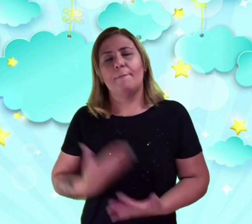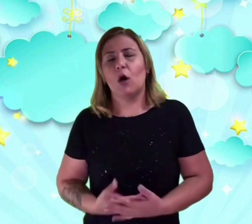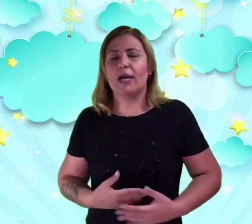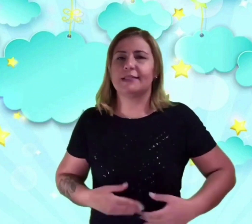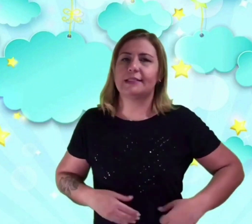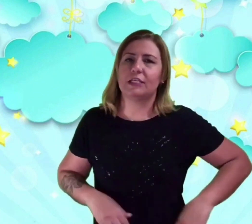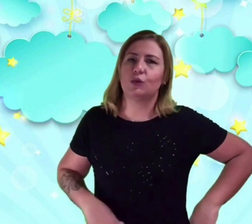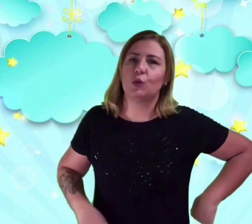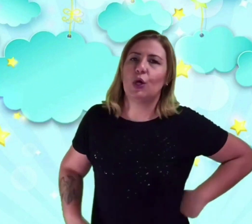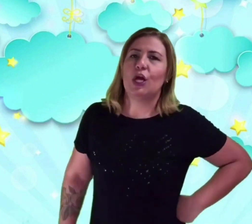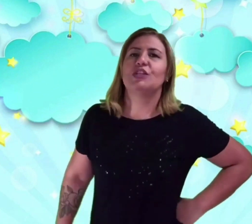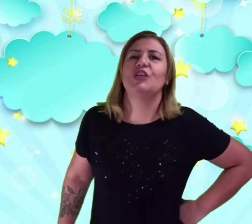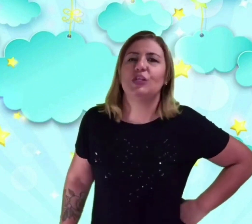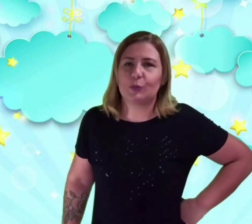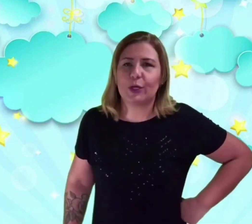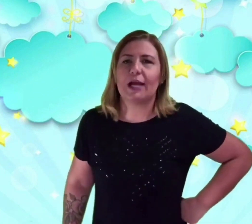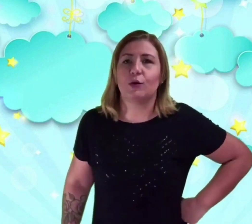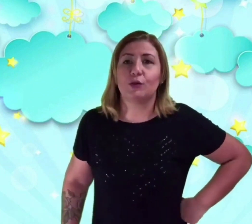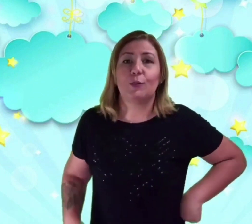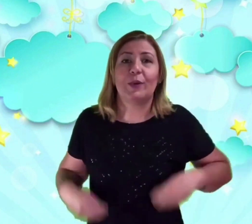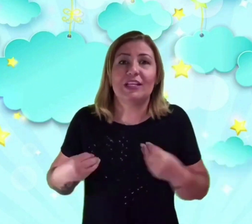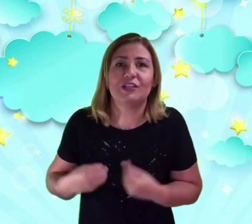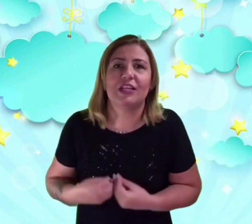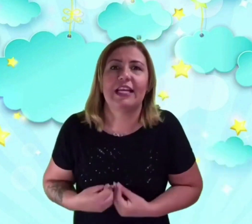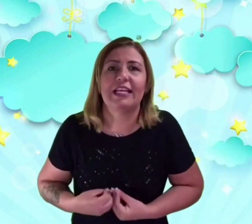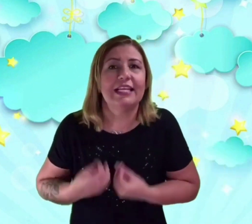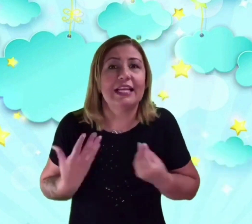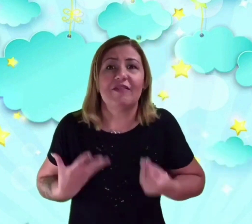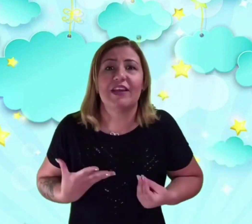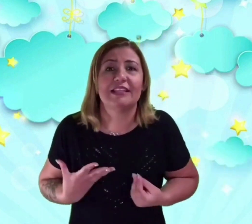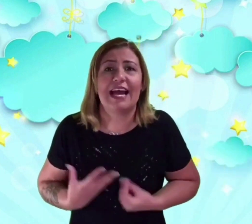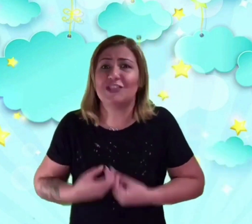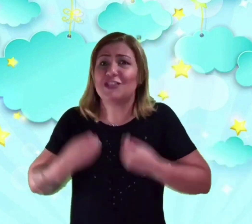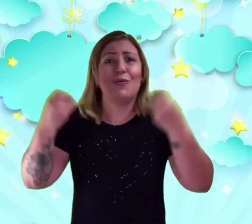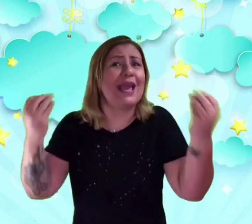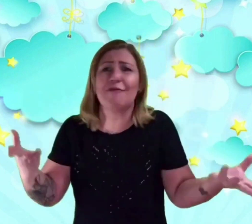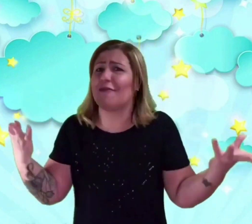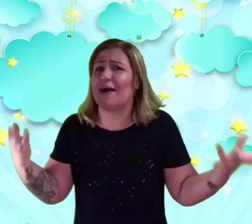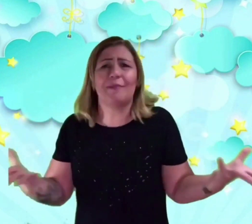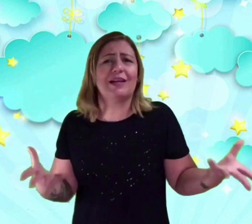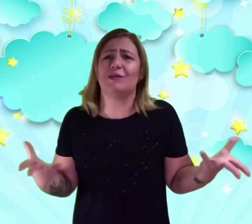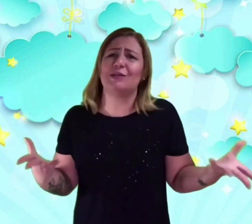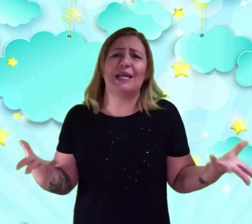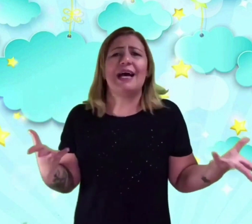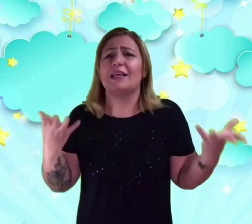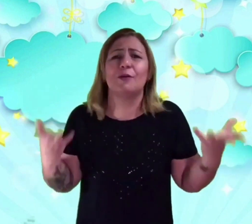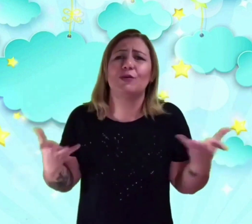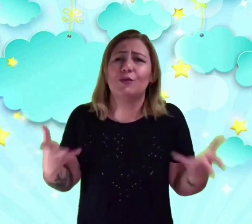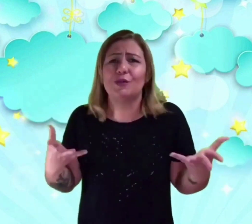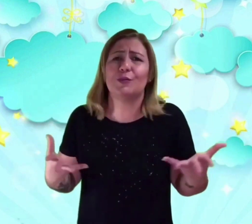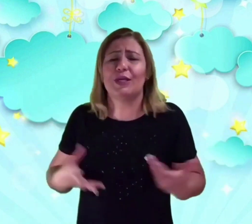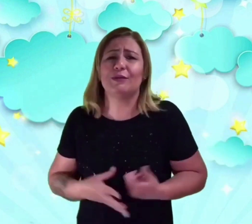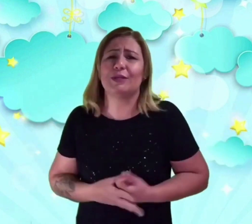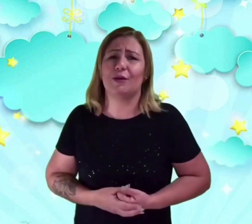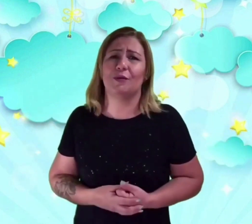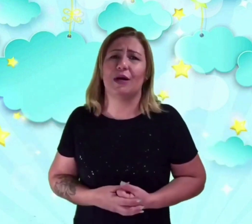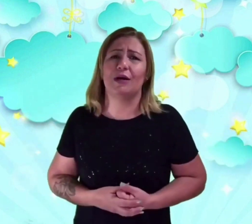aborrecido diz para o garoto, para a estrelinha, que na verdade não é a fábrica lunar que produz o brilho da lua.